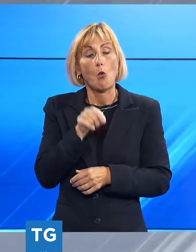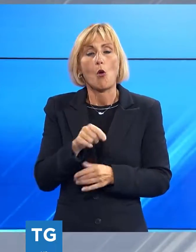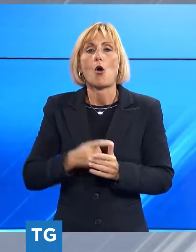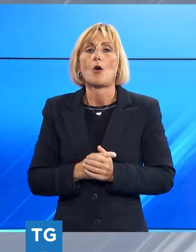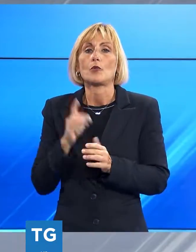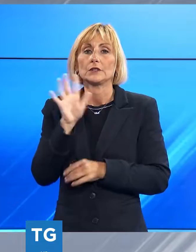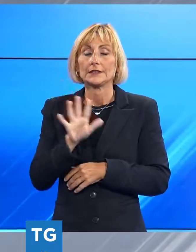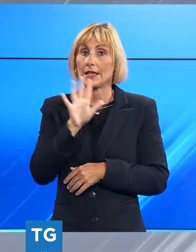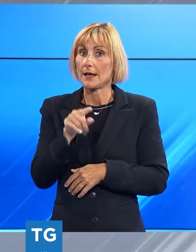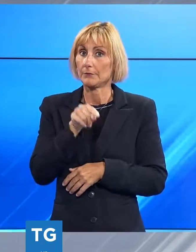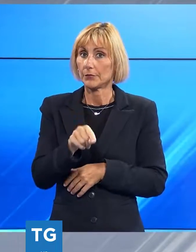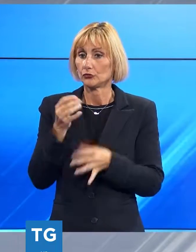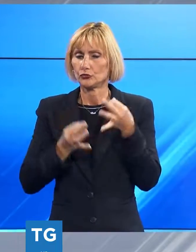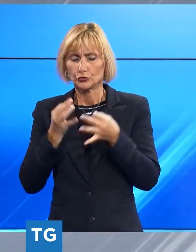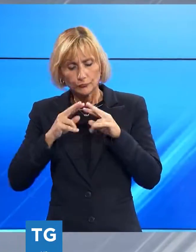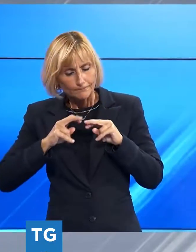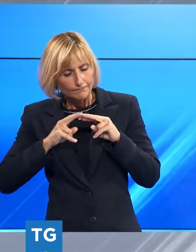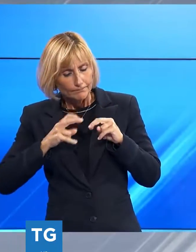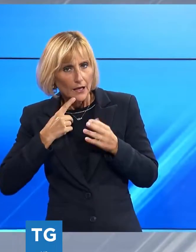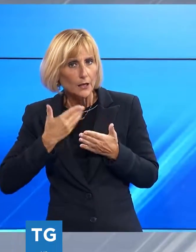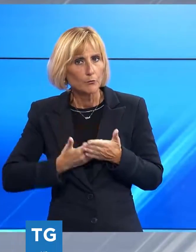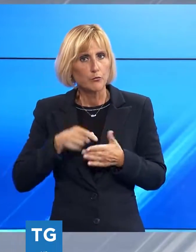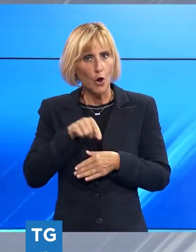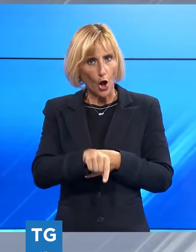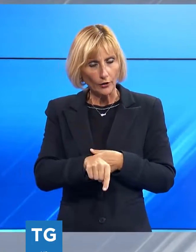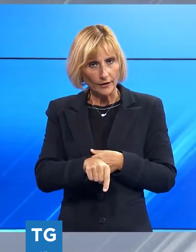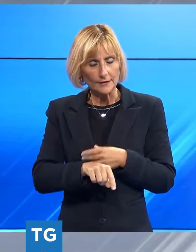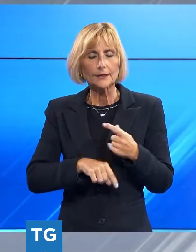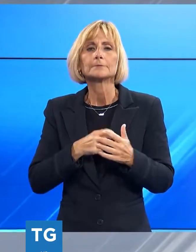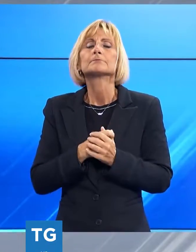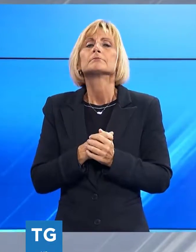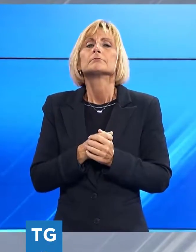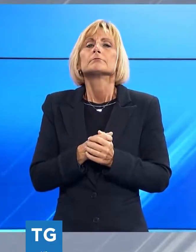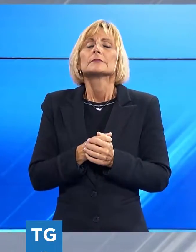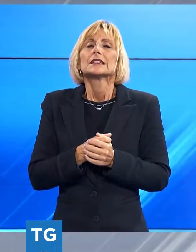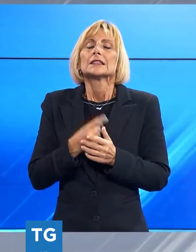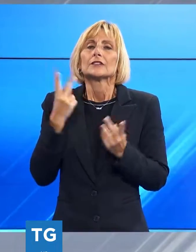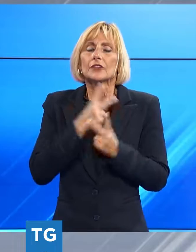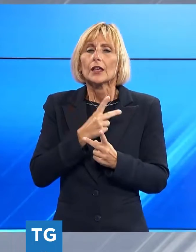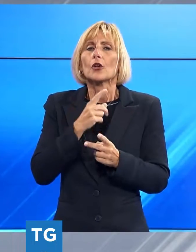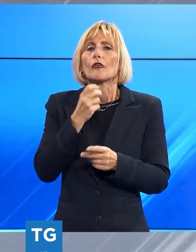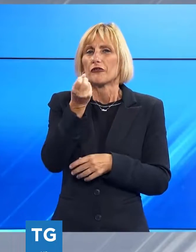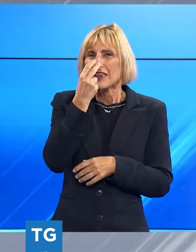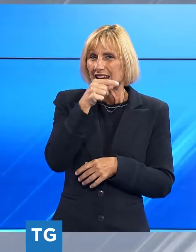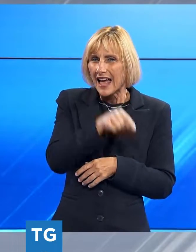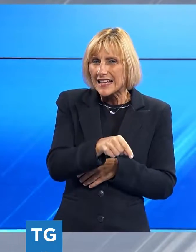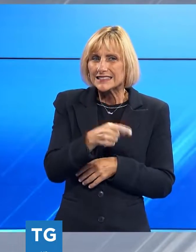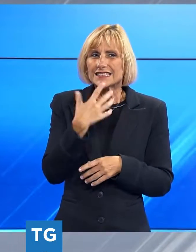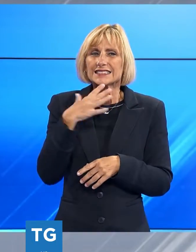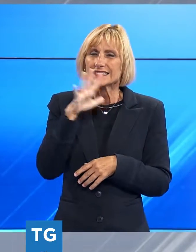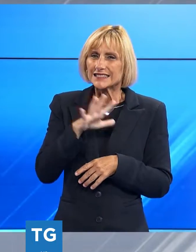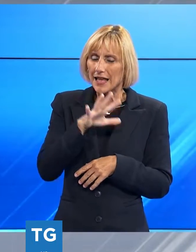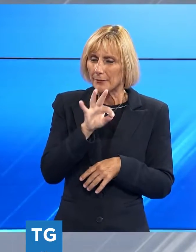l'ipotesi vagliata dal giudice del provvedimento in corso di esecuzione, il Gico di Firenze ha rilevato che il destinatario del